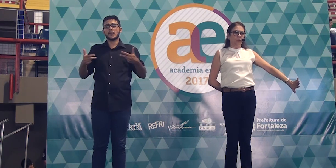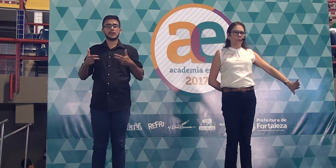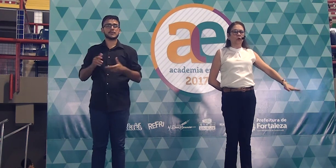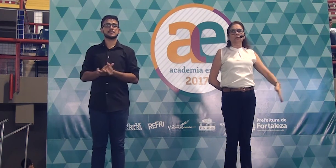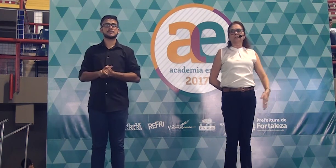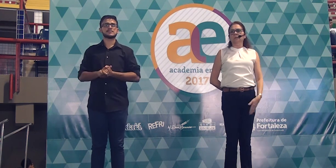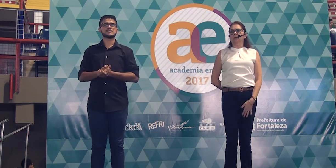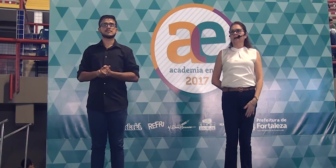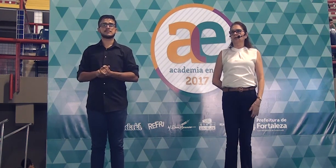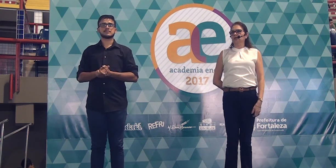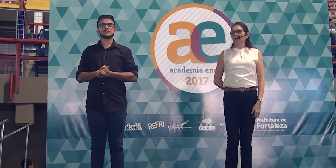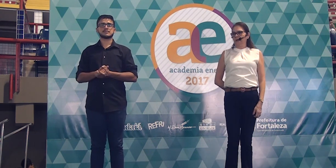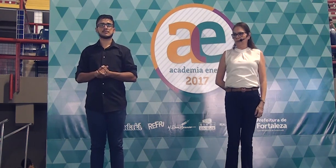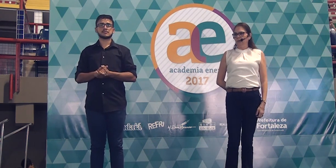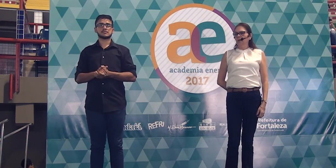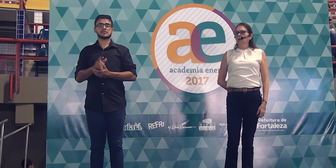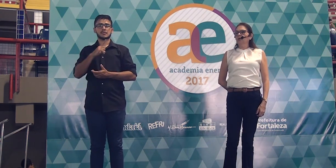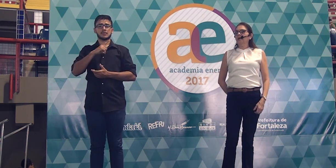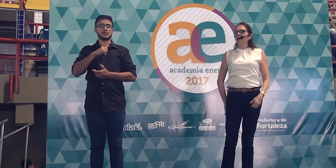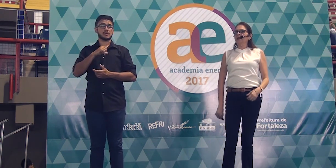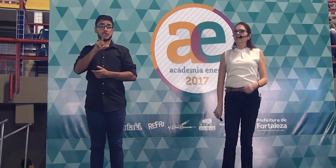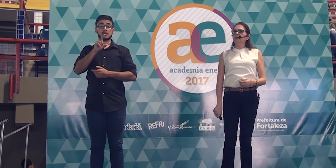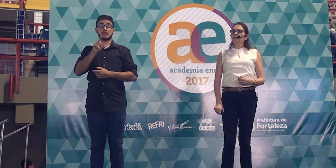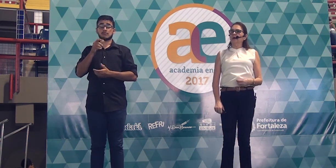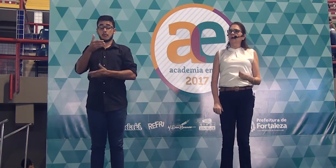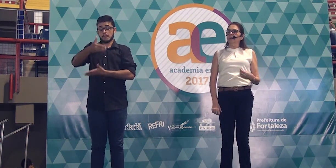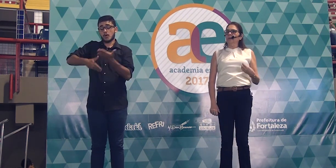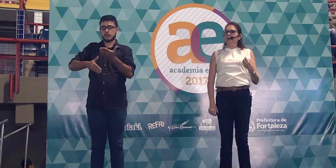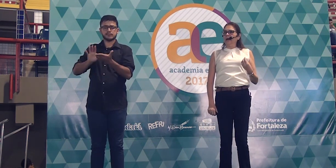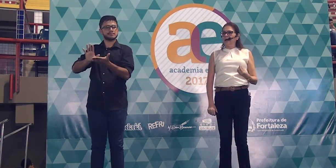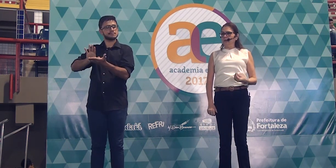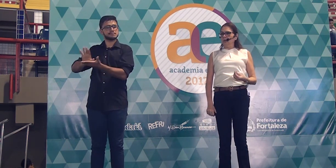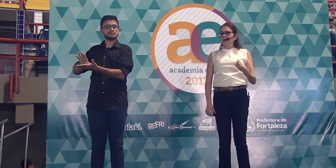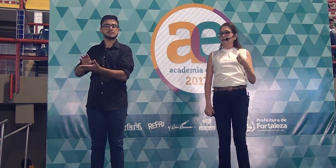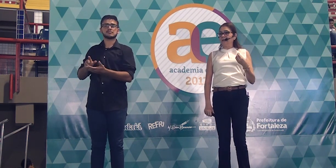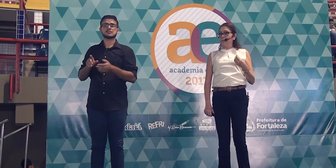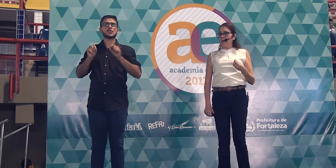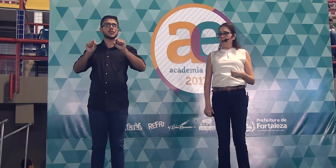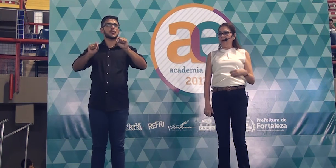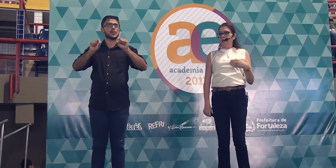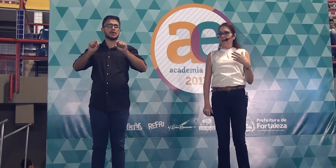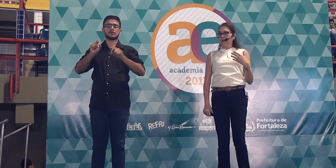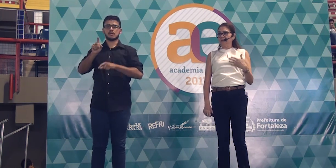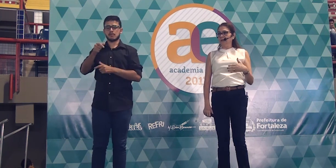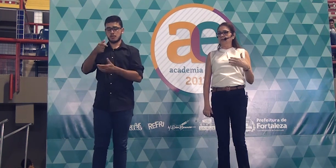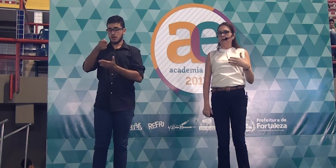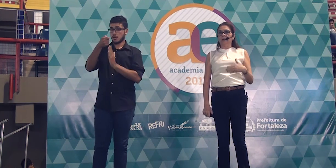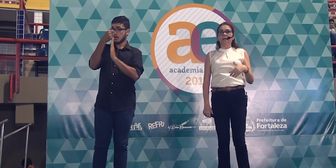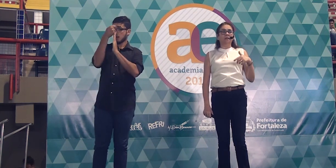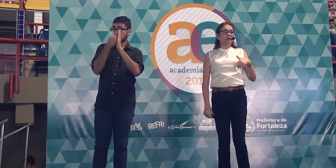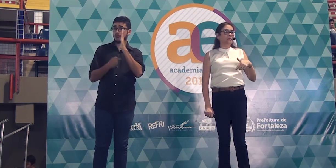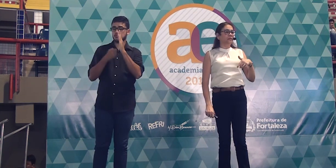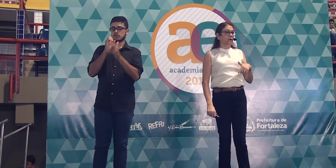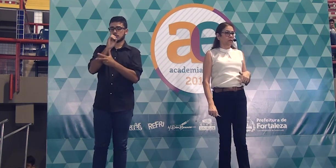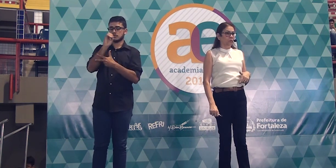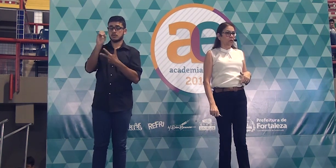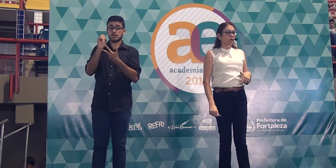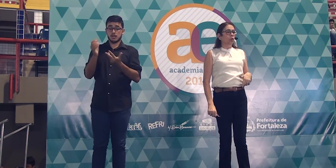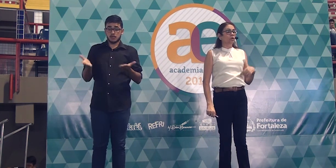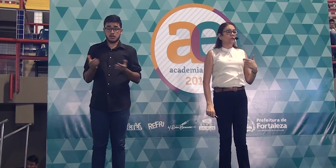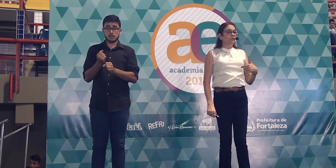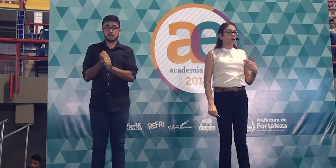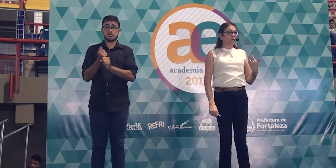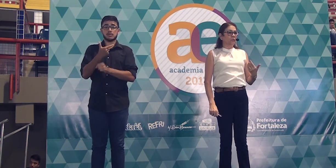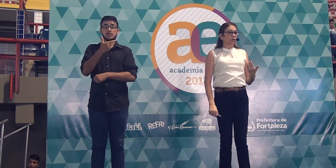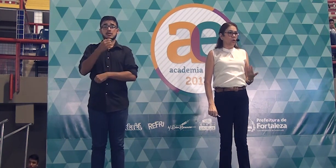deixando um pouco o simulado de lado, o que é que você é obrigado a saber na redação do Enem desse ano?